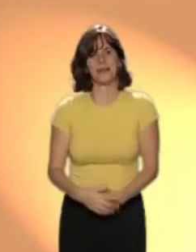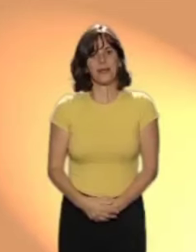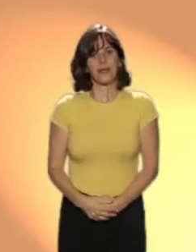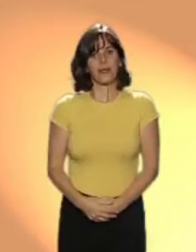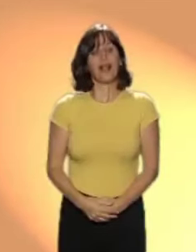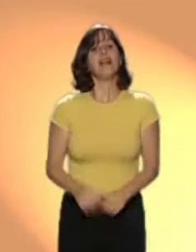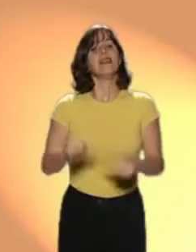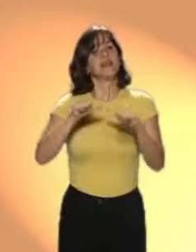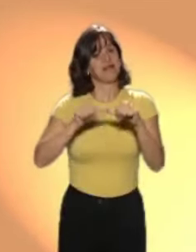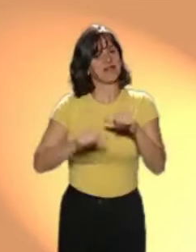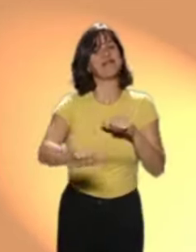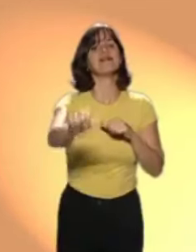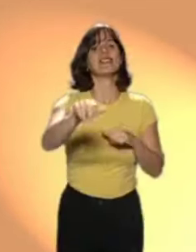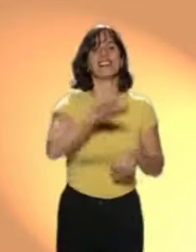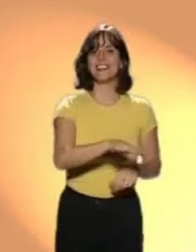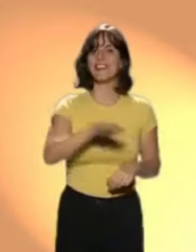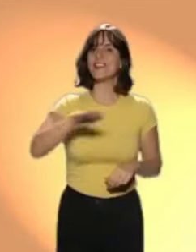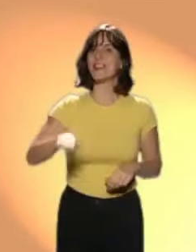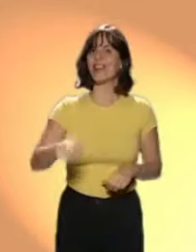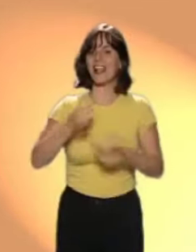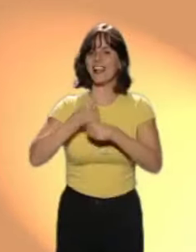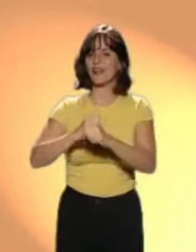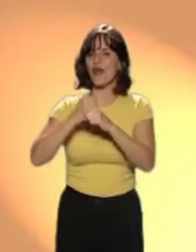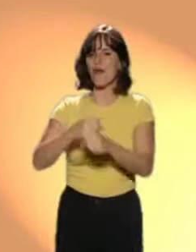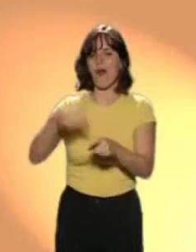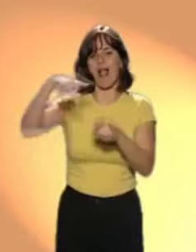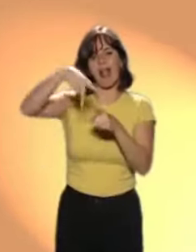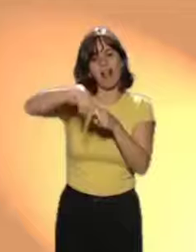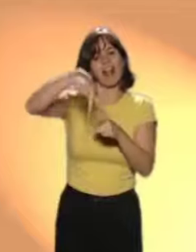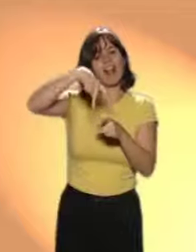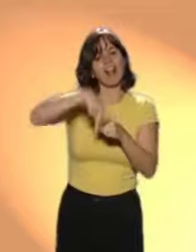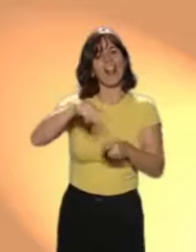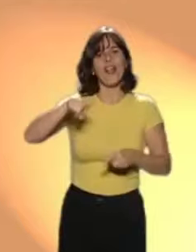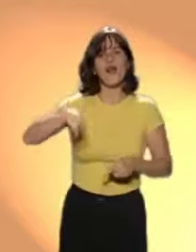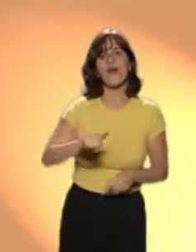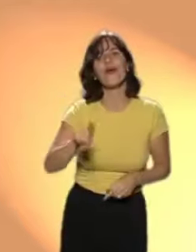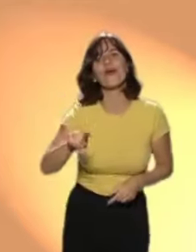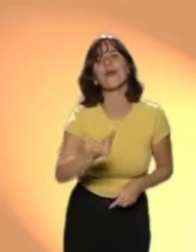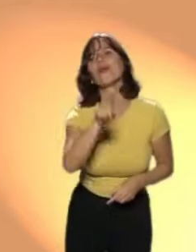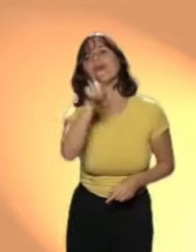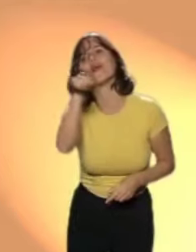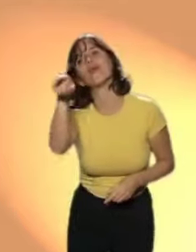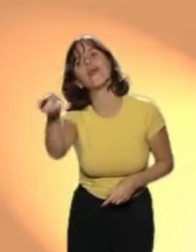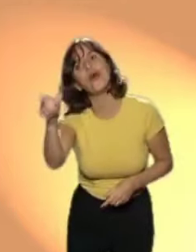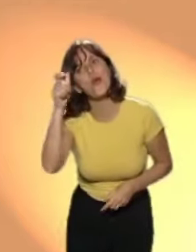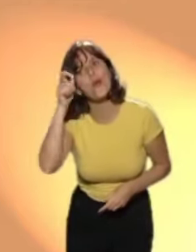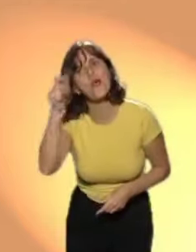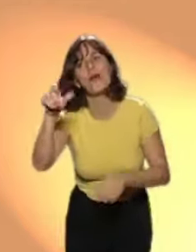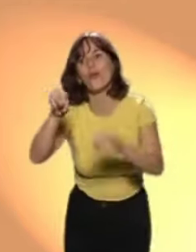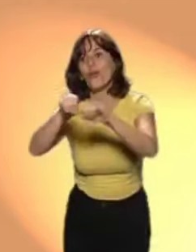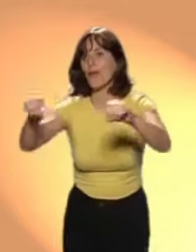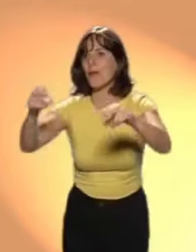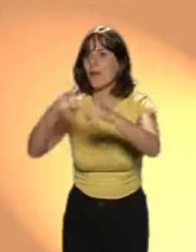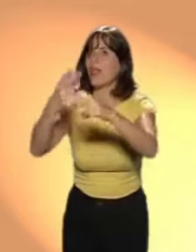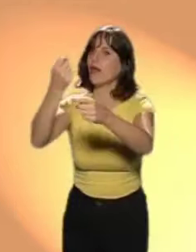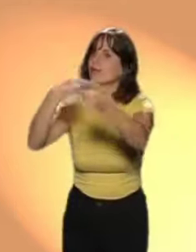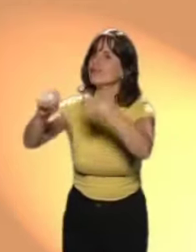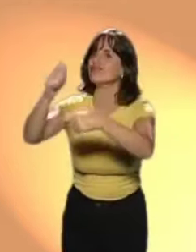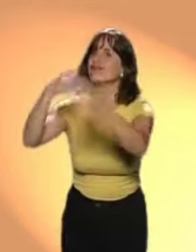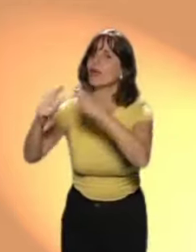dio un abrazo A partir de ese momento Los niños usaban la escoba mágica Para ir de pueblo